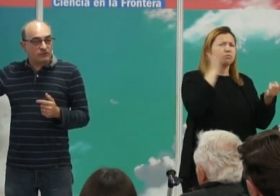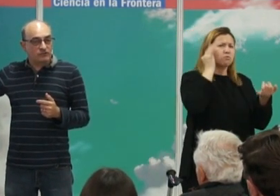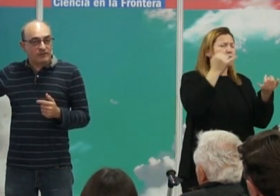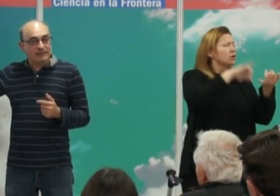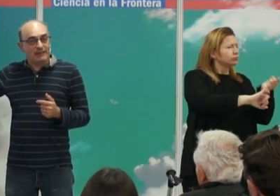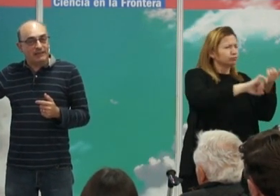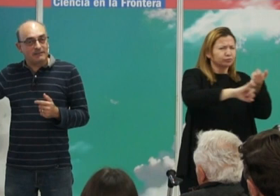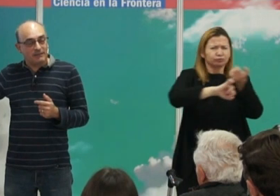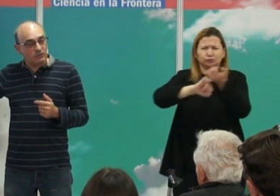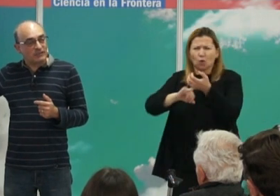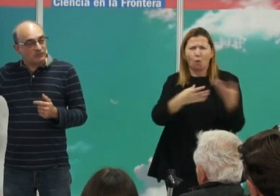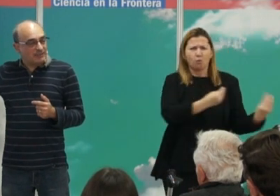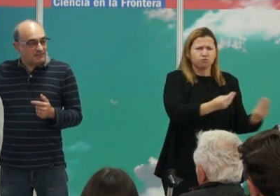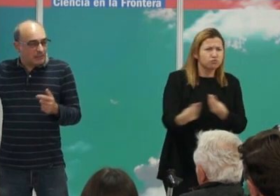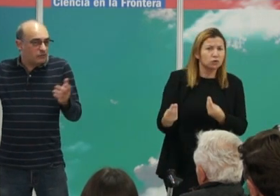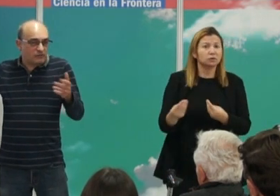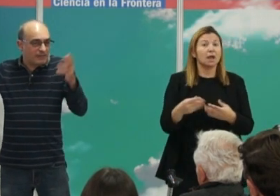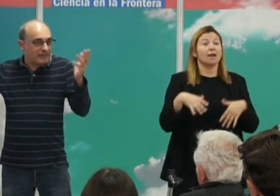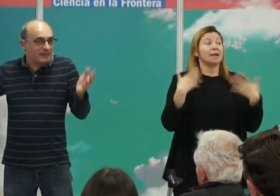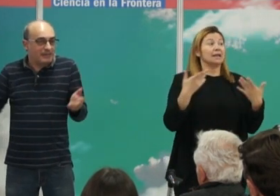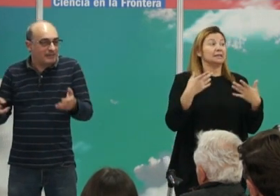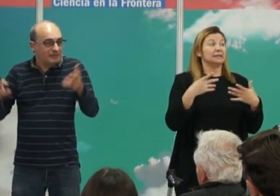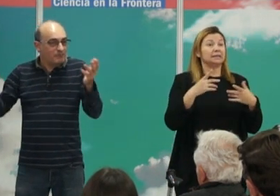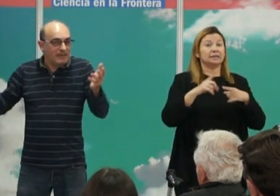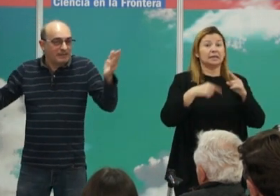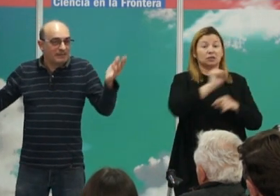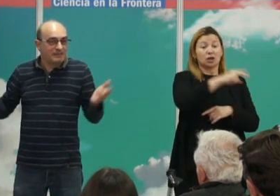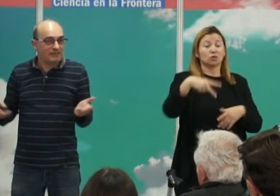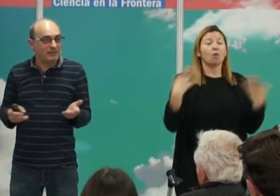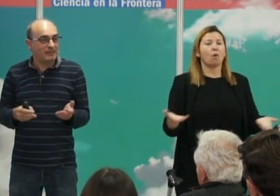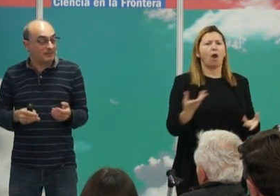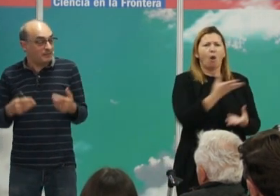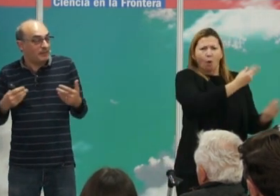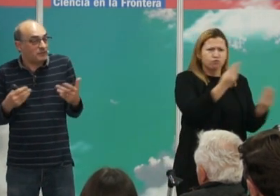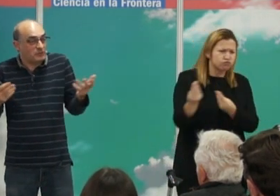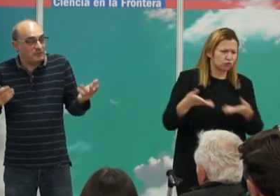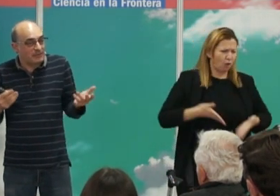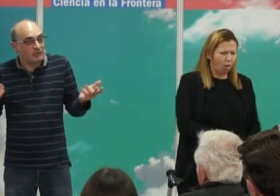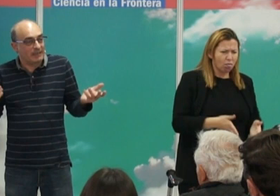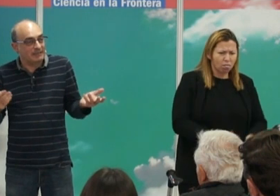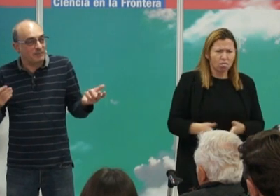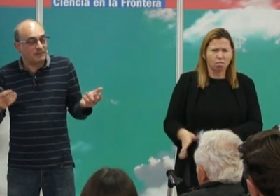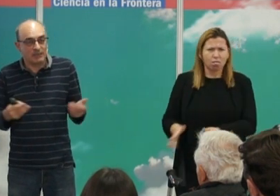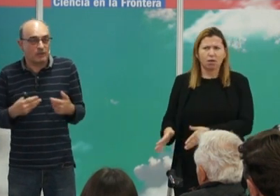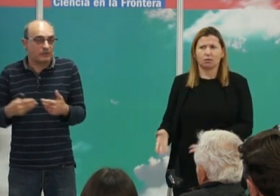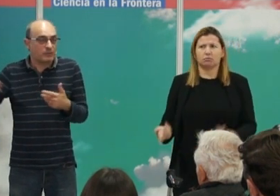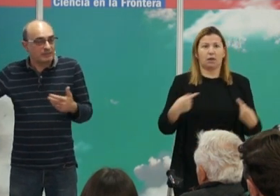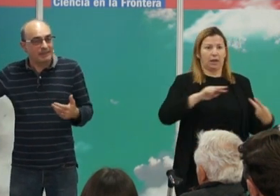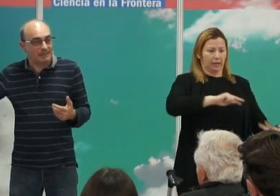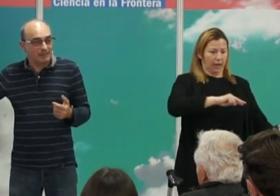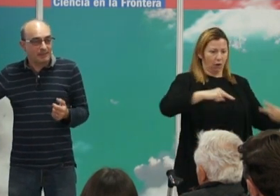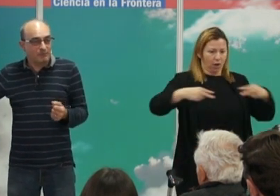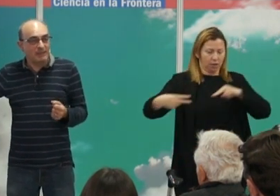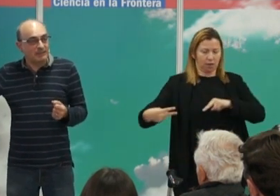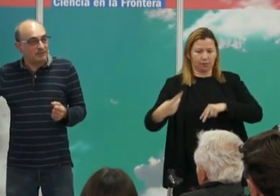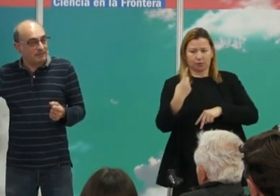algunos casos centenares en algunos casos hay descritos cerca de mil descendientes es decir esto es posible claro genéticamente una mujer no puede